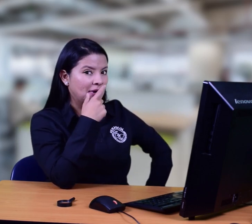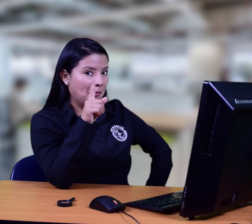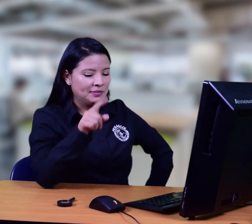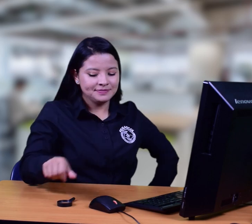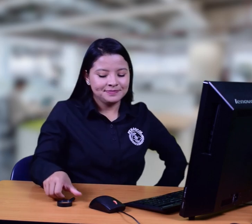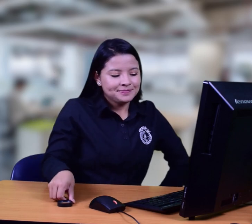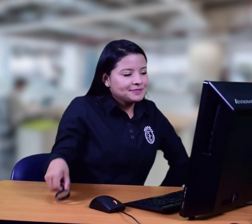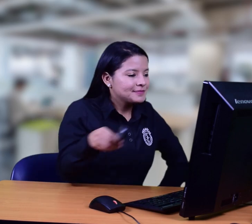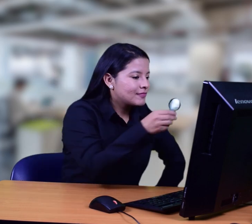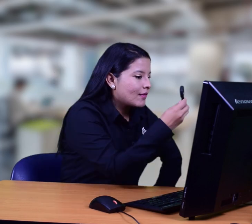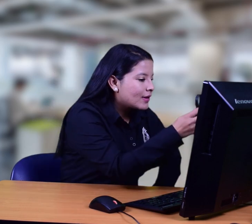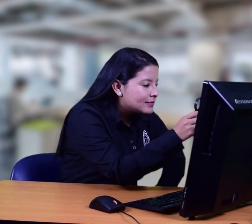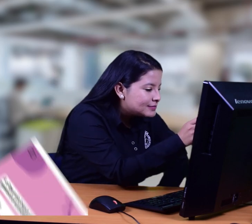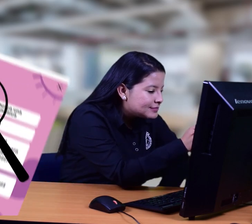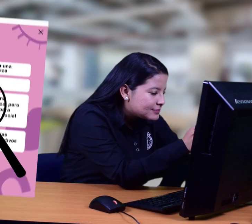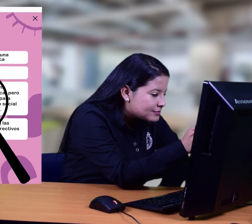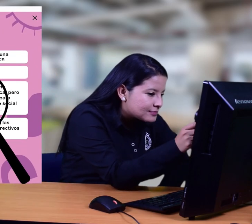pero miremos con más detalle.